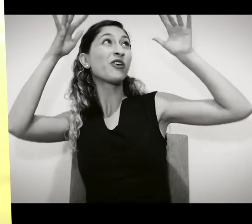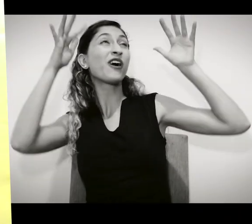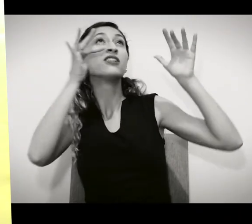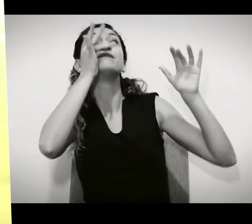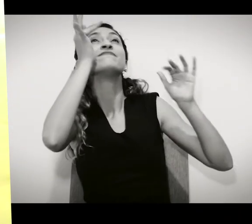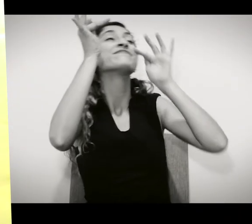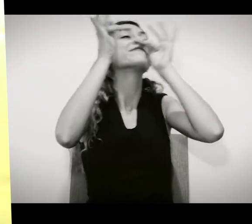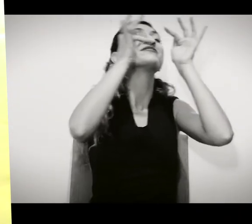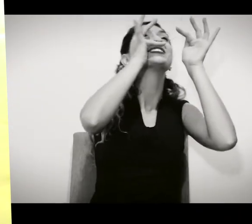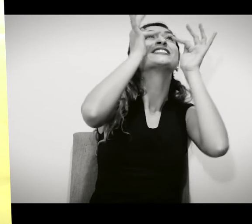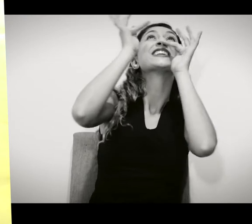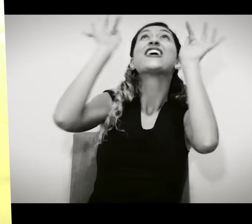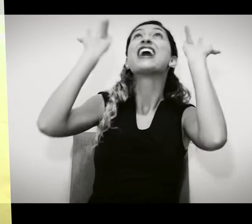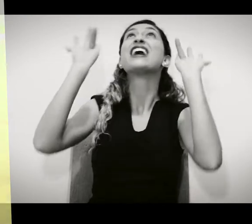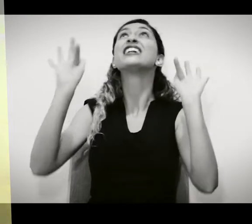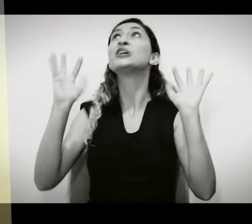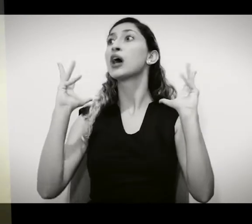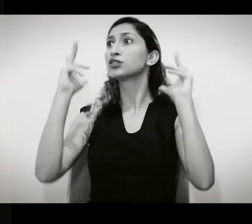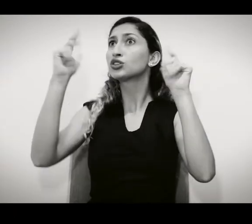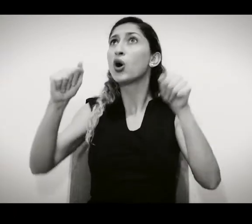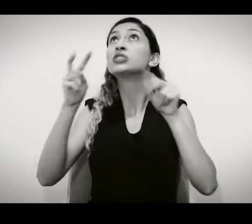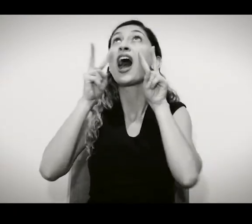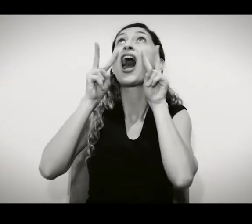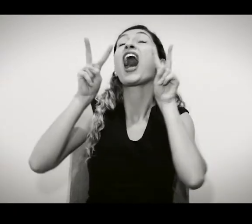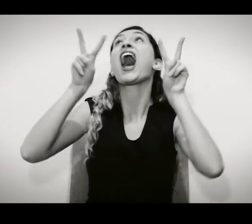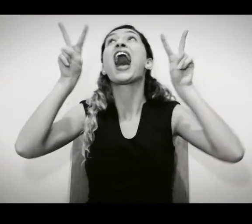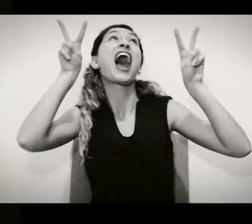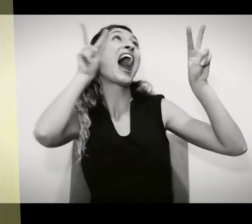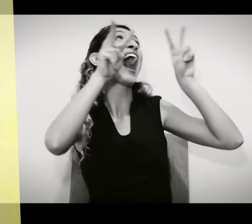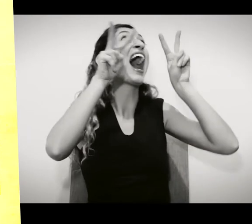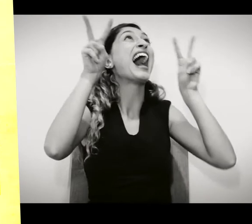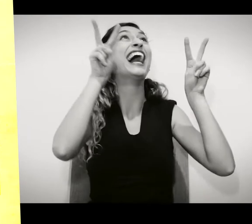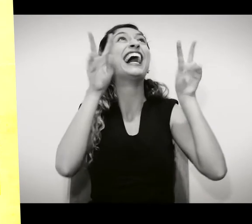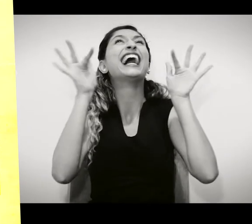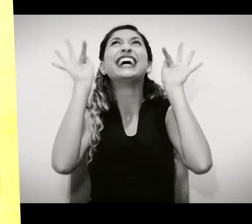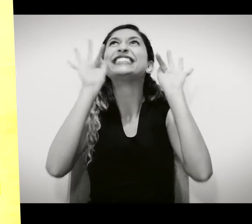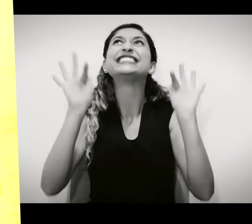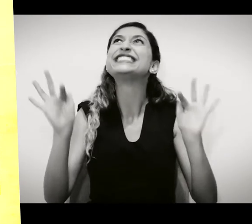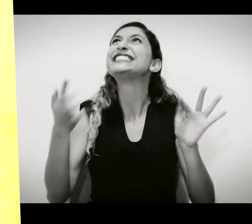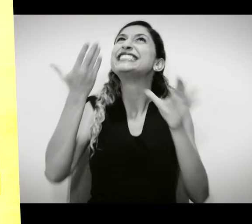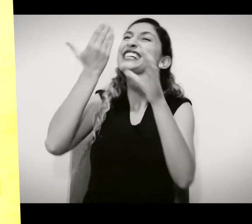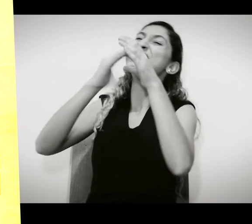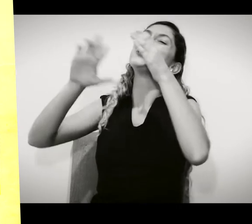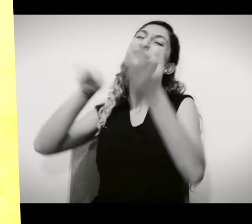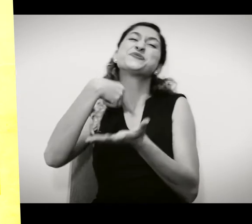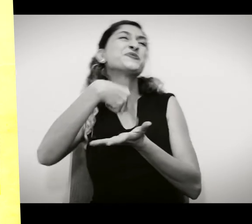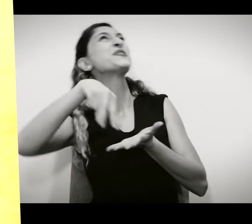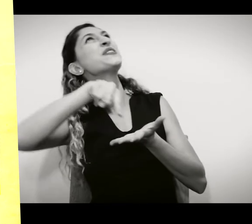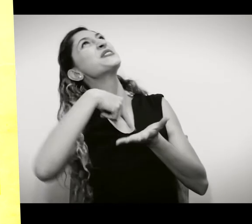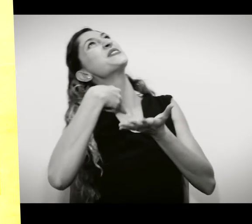explosão de alegria. Naquele dia, os moradores da cidade cantaram e dançaram,